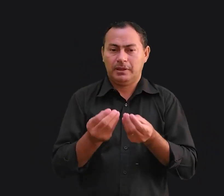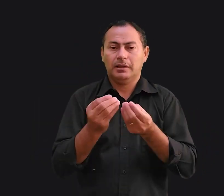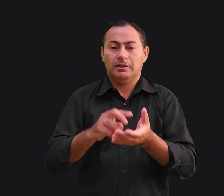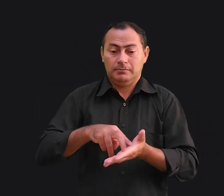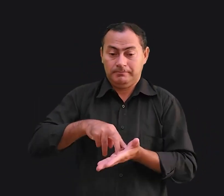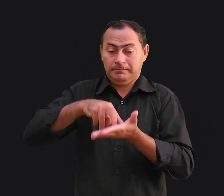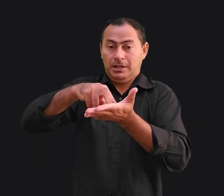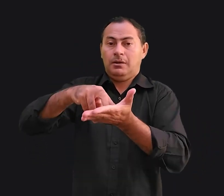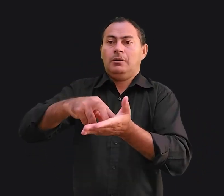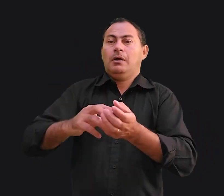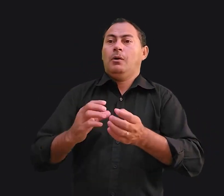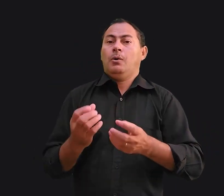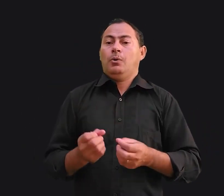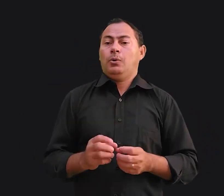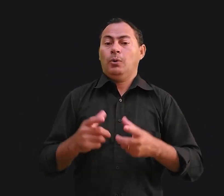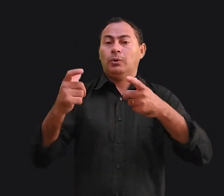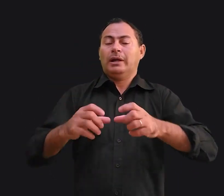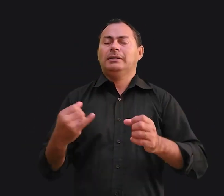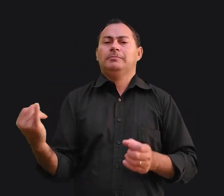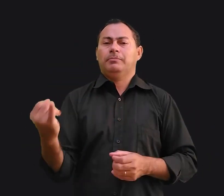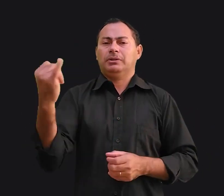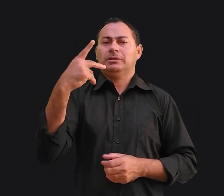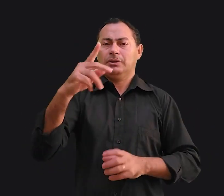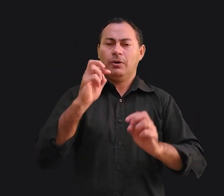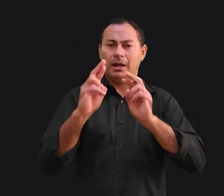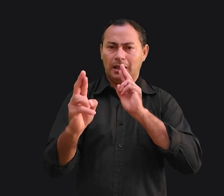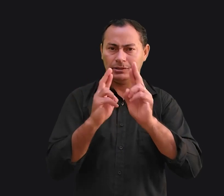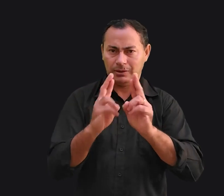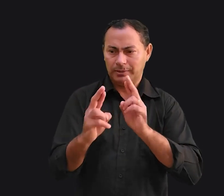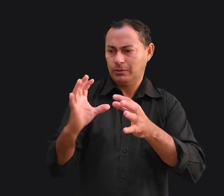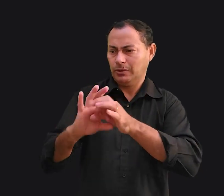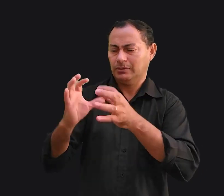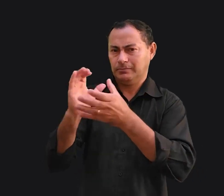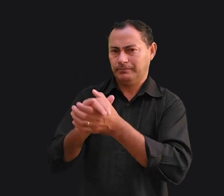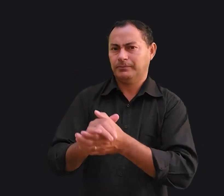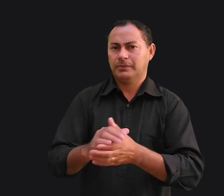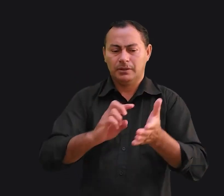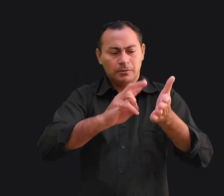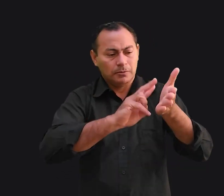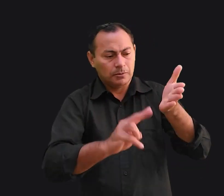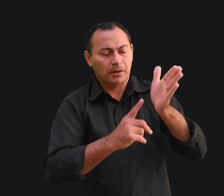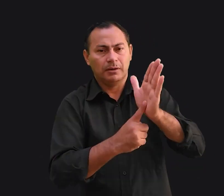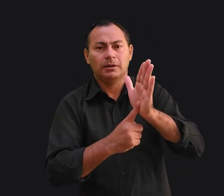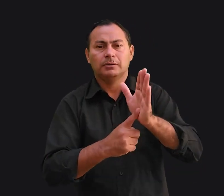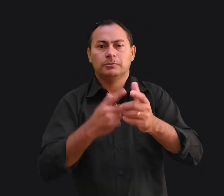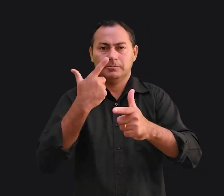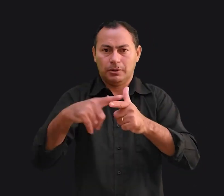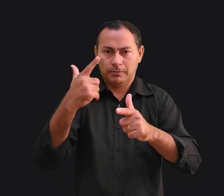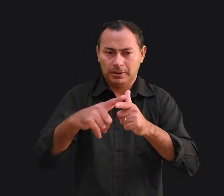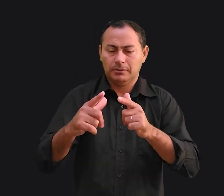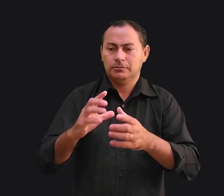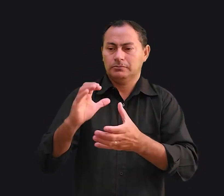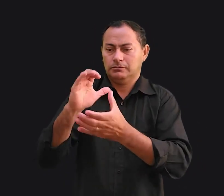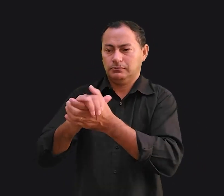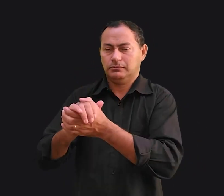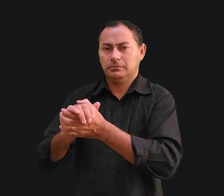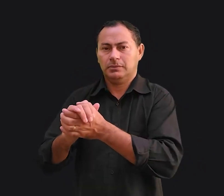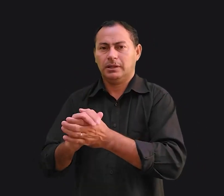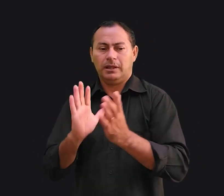levará a uma dimensão muito importante no seu relacionamento. Na lista que foi feita a partir dos problemas que os casais enfrentam,